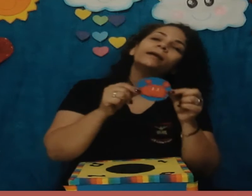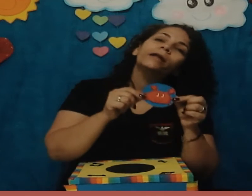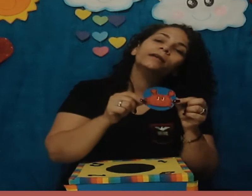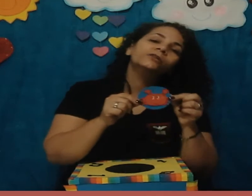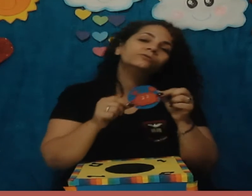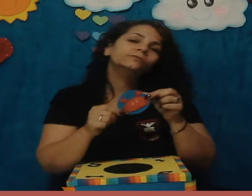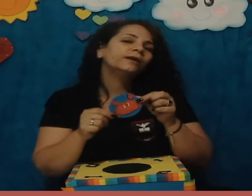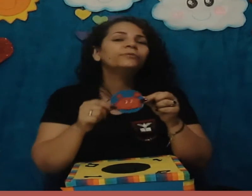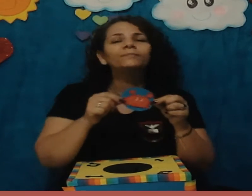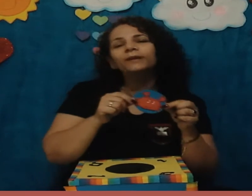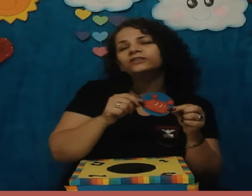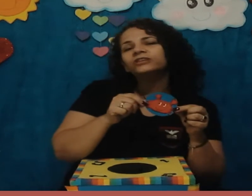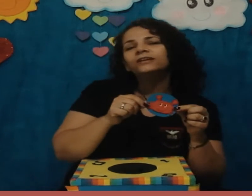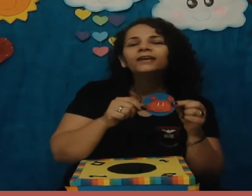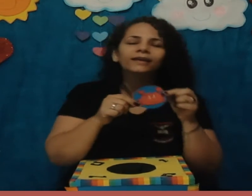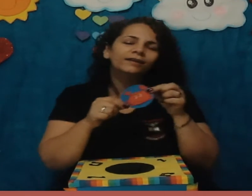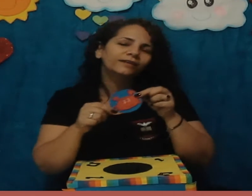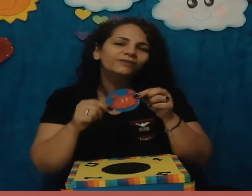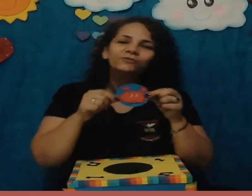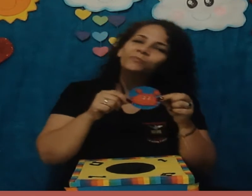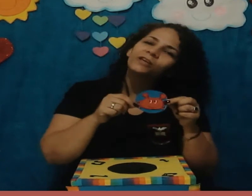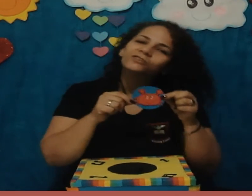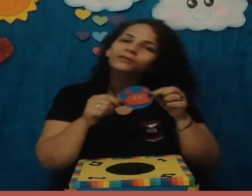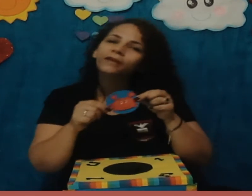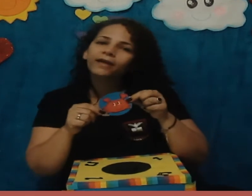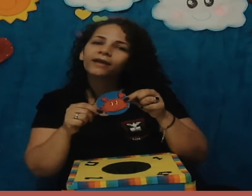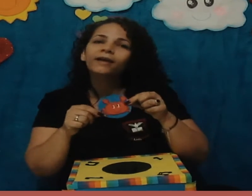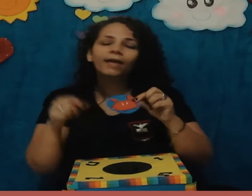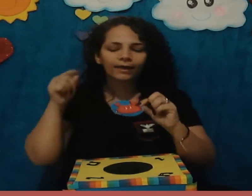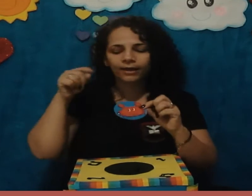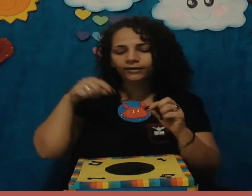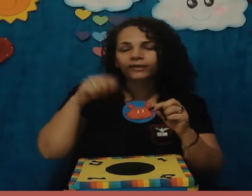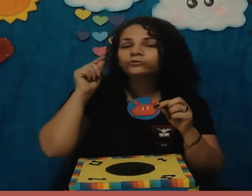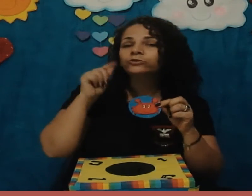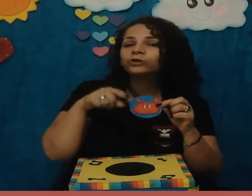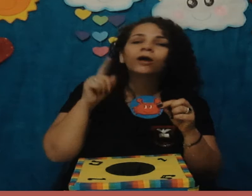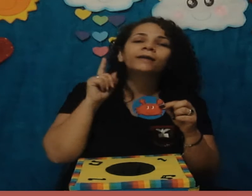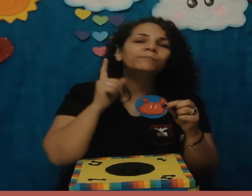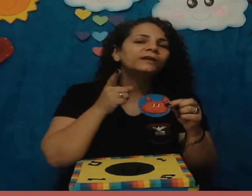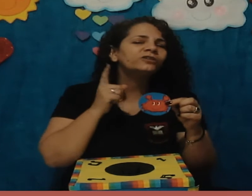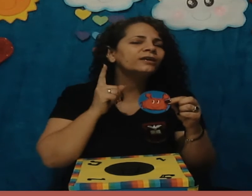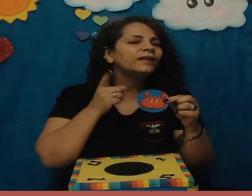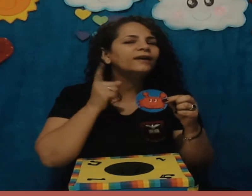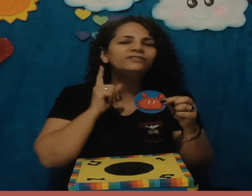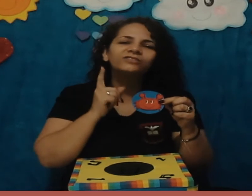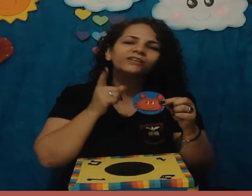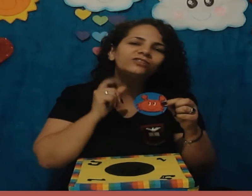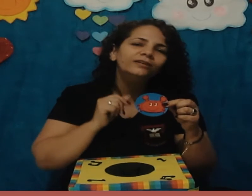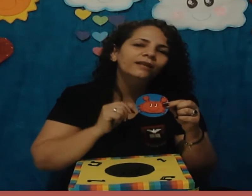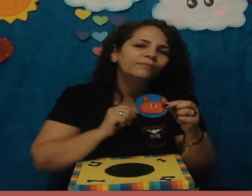Caranguejo não é peixe, caranguejo peixe é, caranguejo só é peixe na enchente da